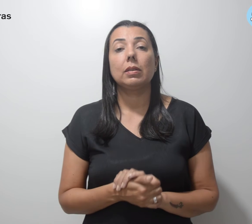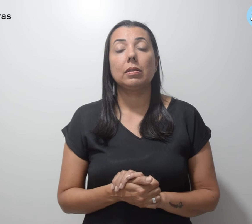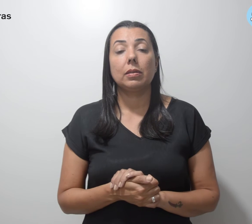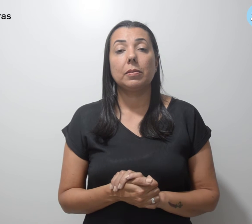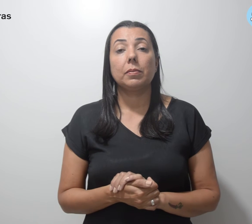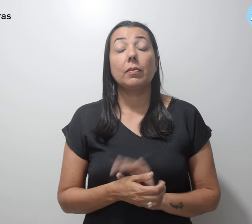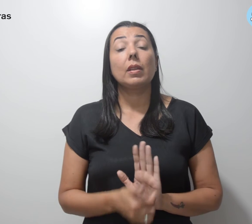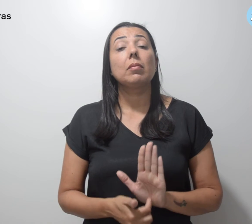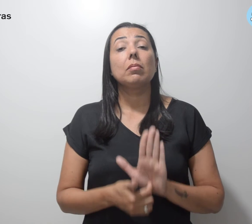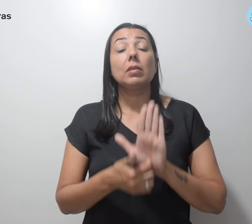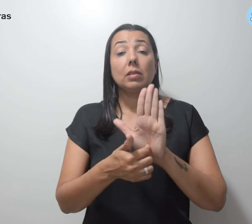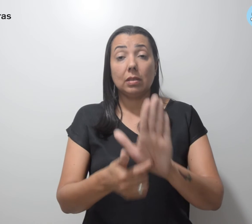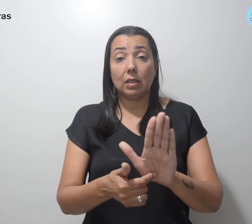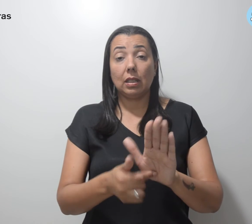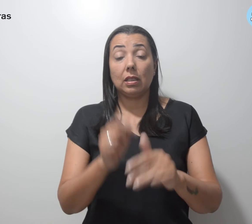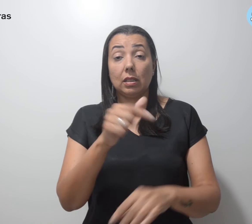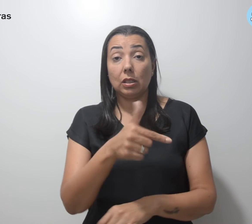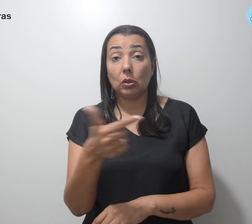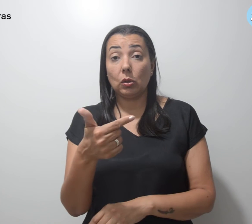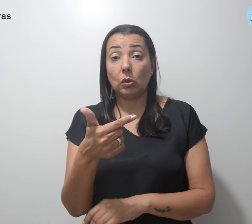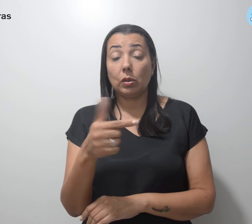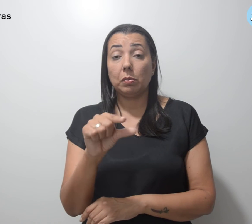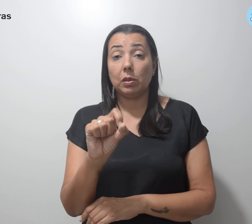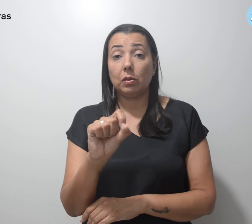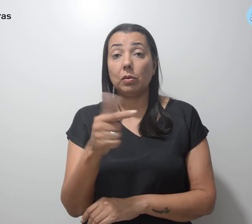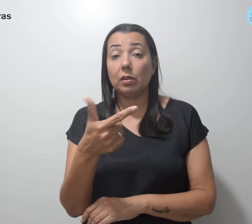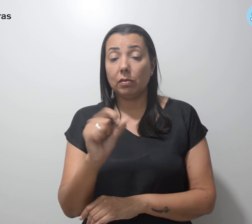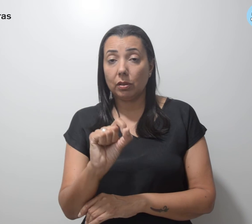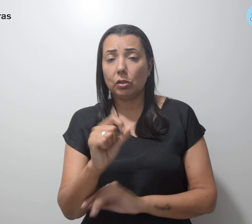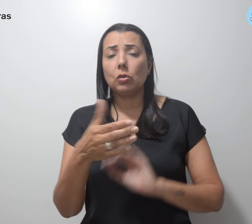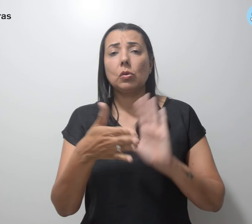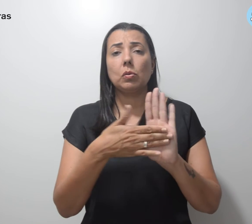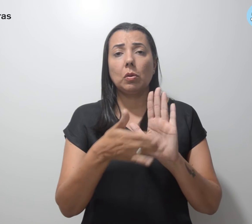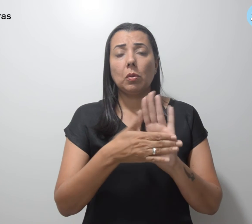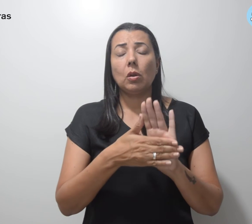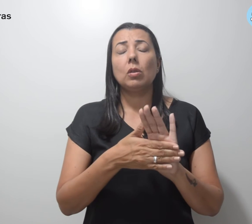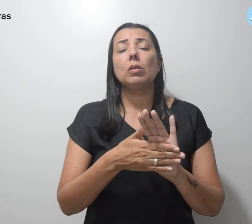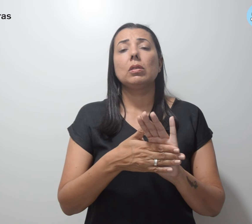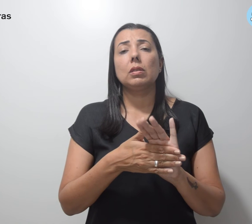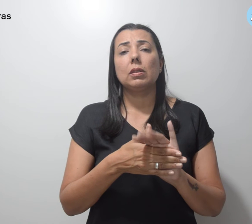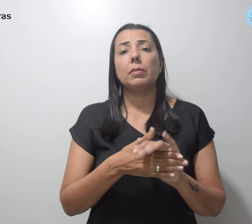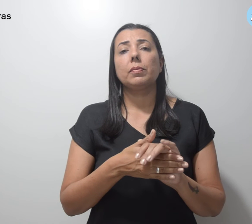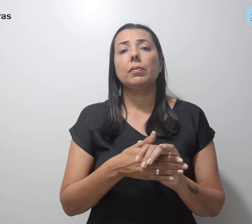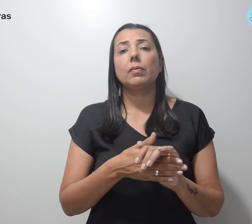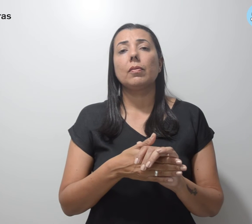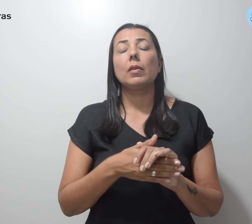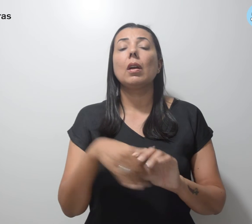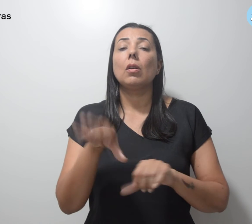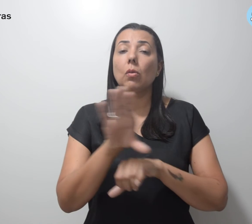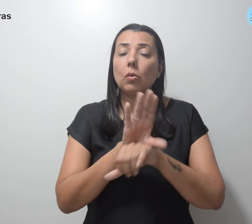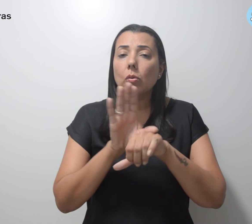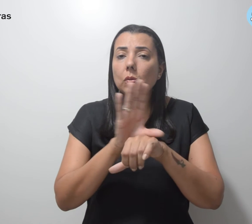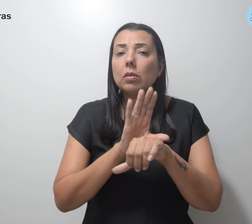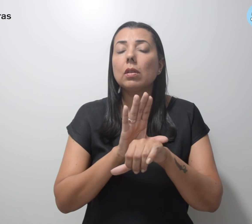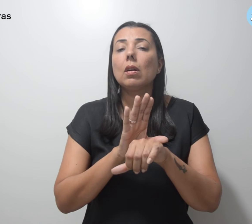Apresentada em 2020, a proposta de emenda à Constituição é um dos